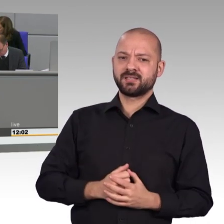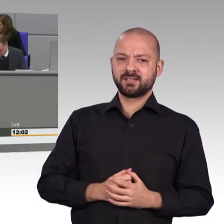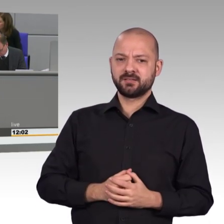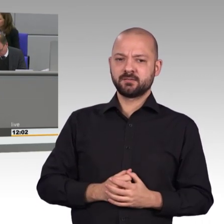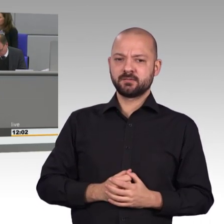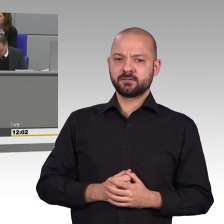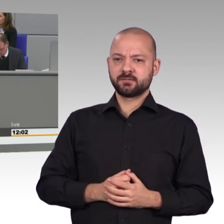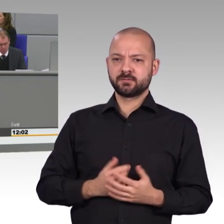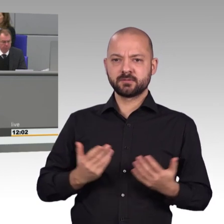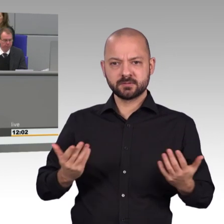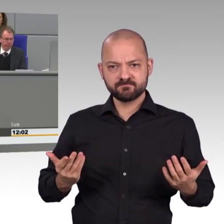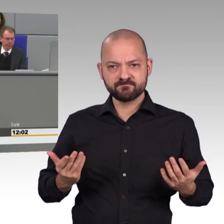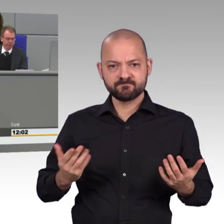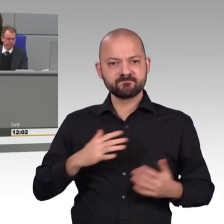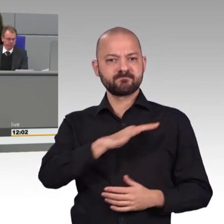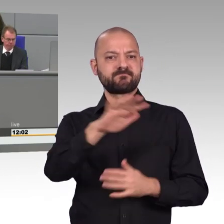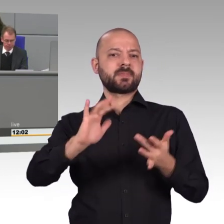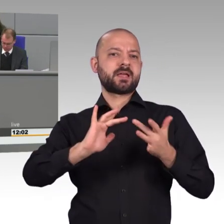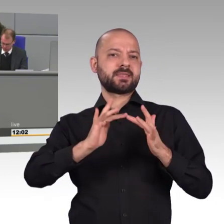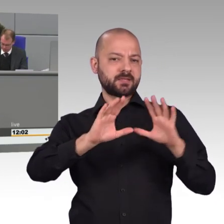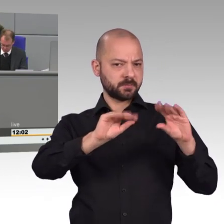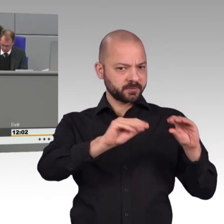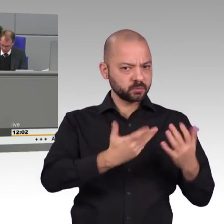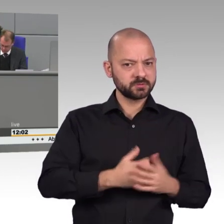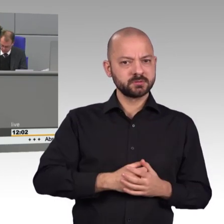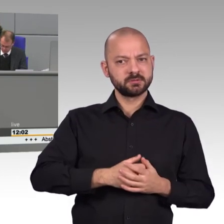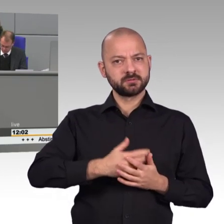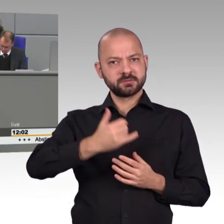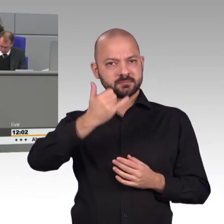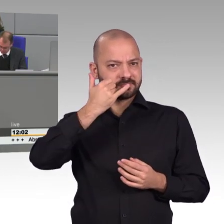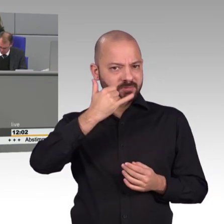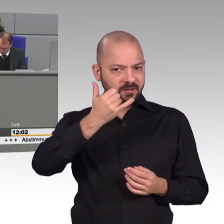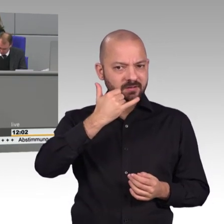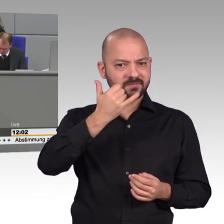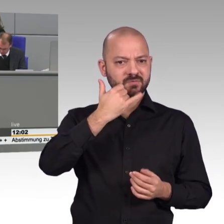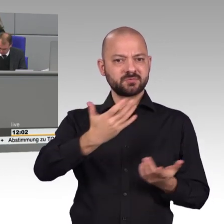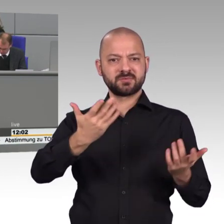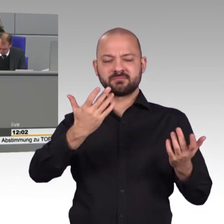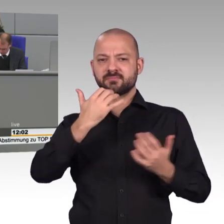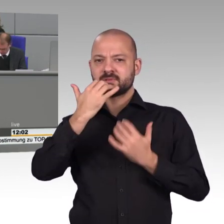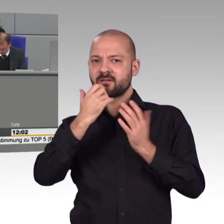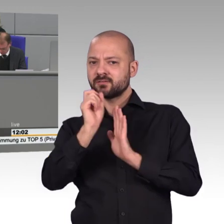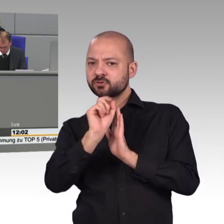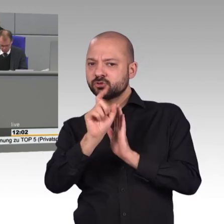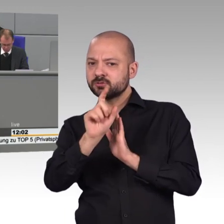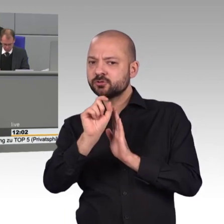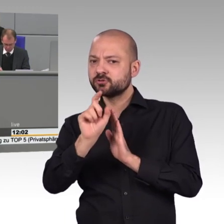Meldebescheinigung, Versicherungsdaten und medizinische Befunde. Kaum ein Lebensbereich, der nicht davon